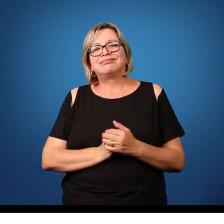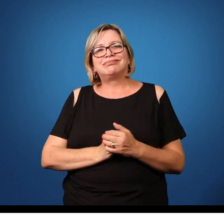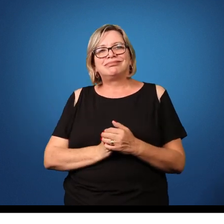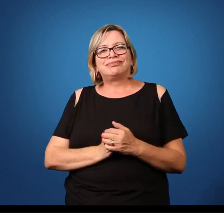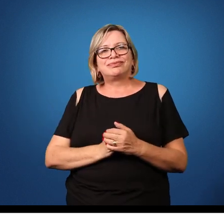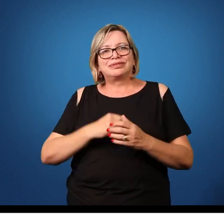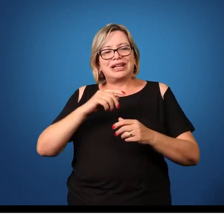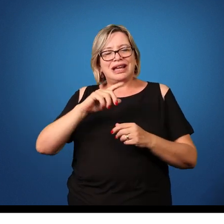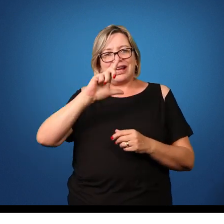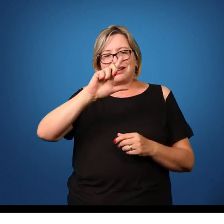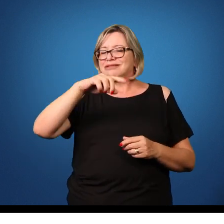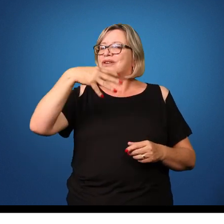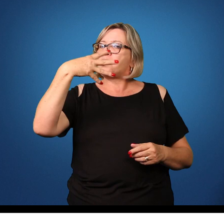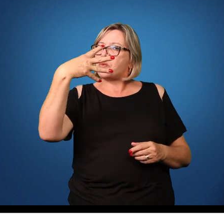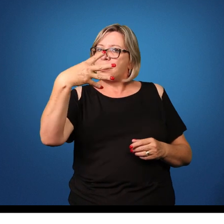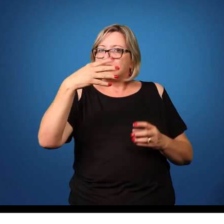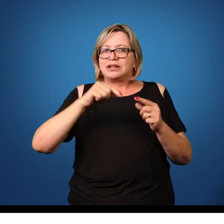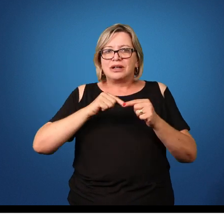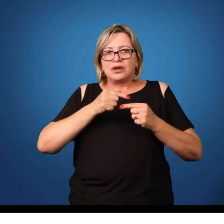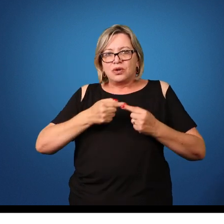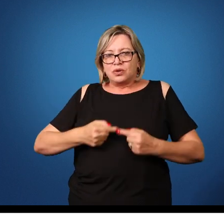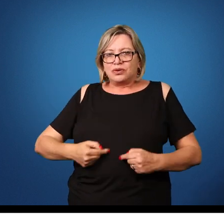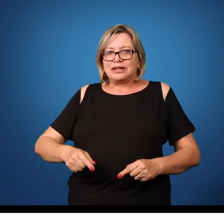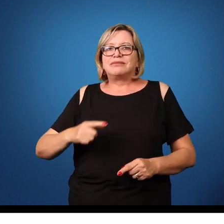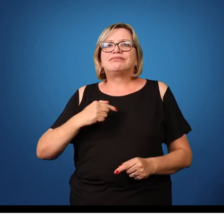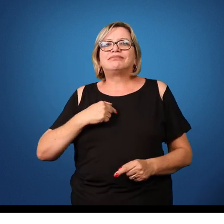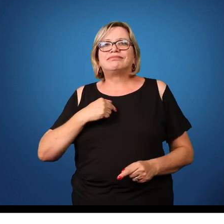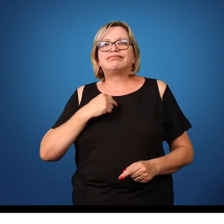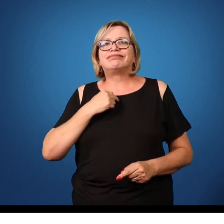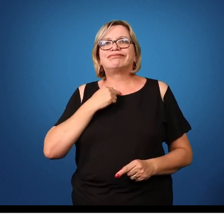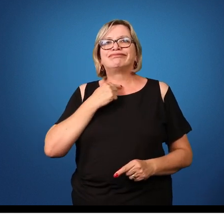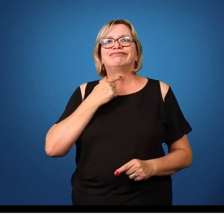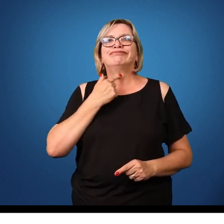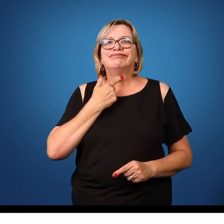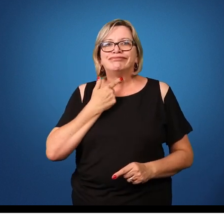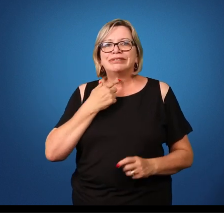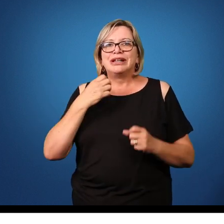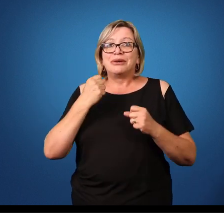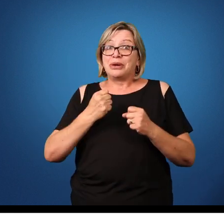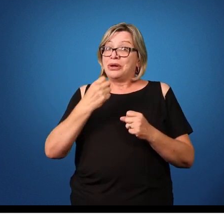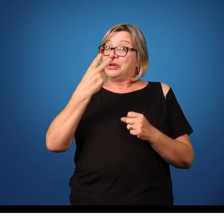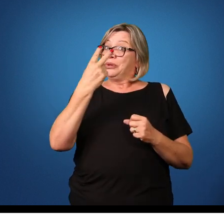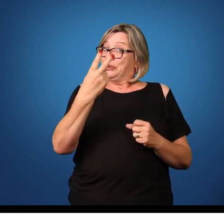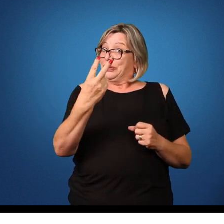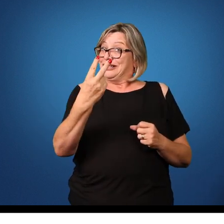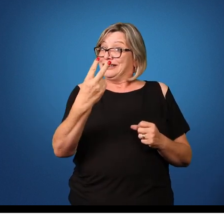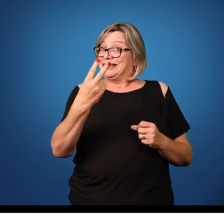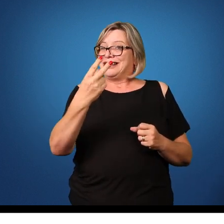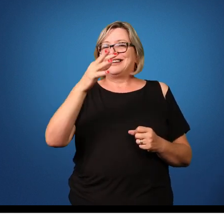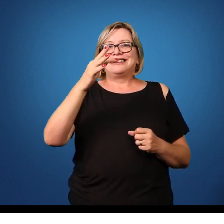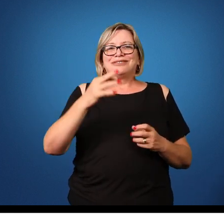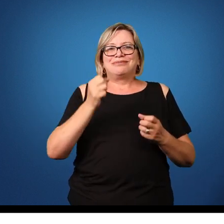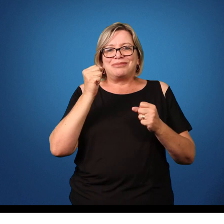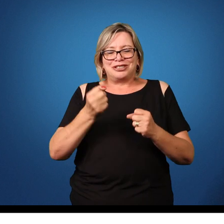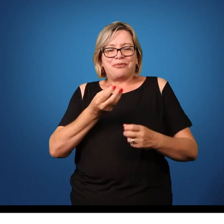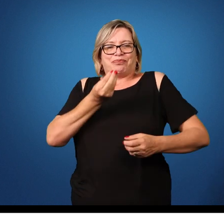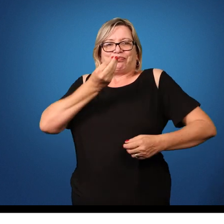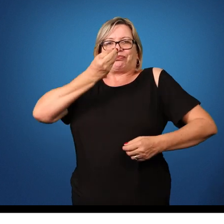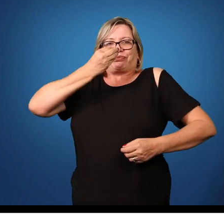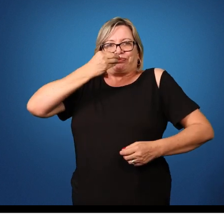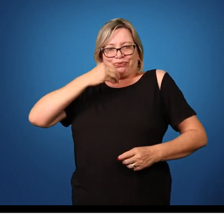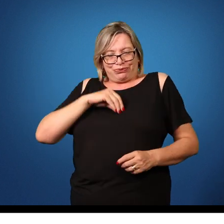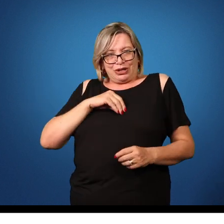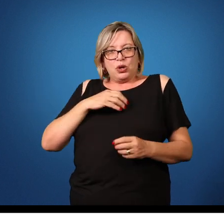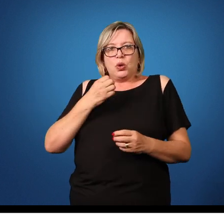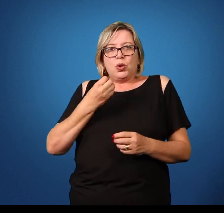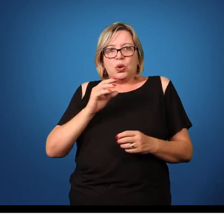Essa larva 4, ela migra até a faringe, a qual ela pode ter dois caminhos, ou ela pode ser deglutida pelo